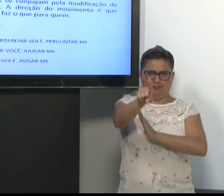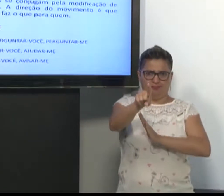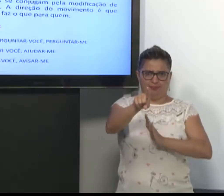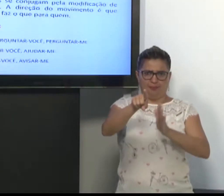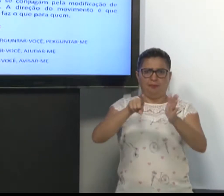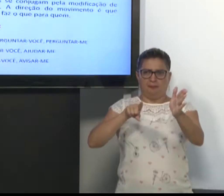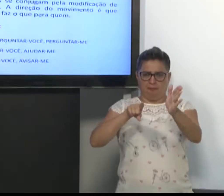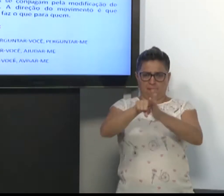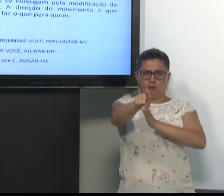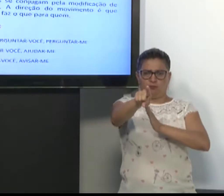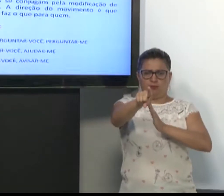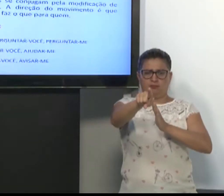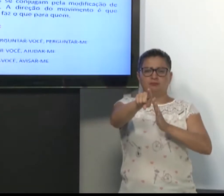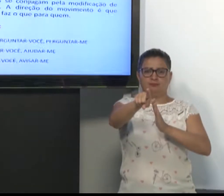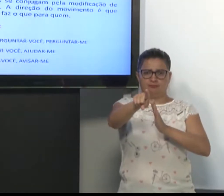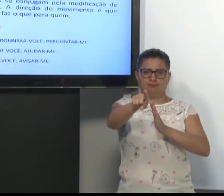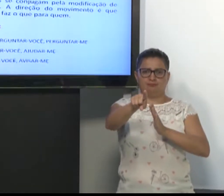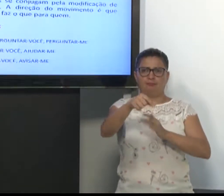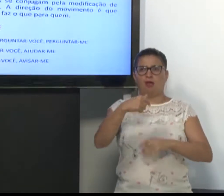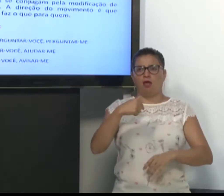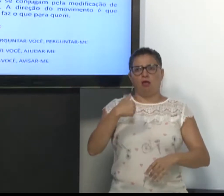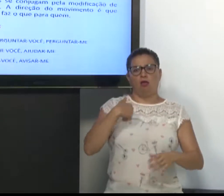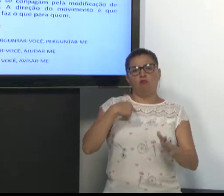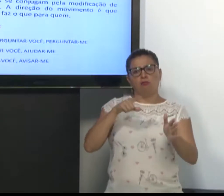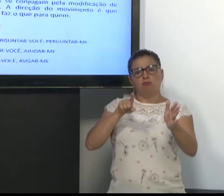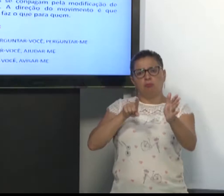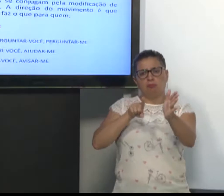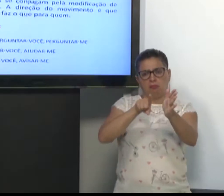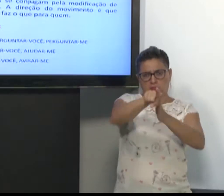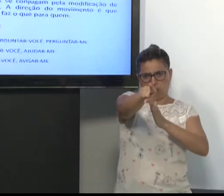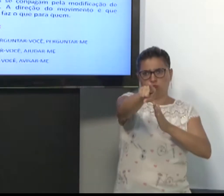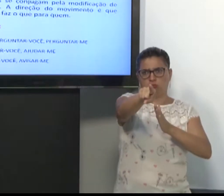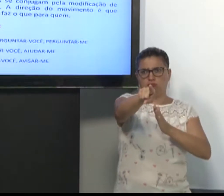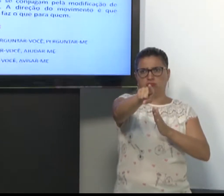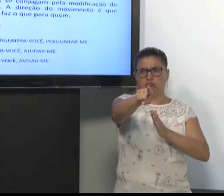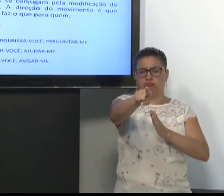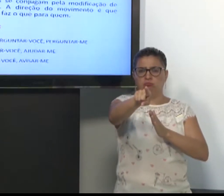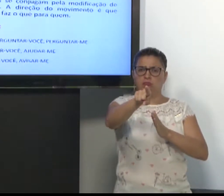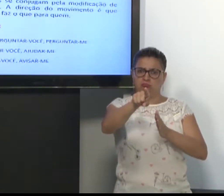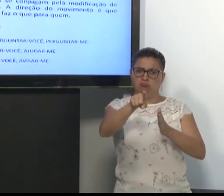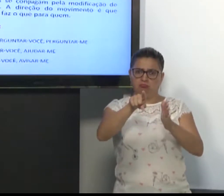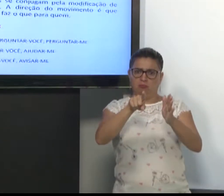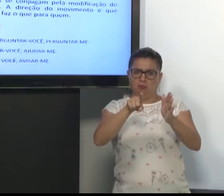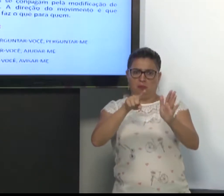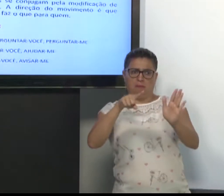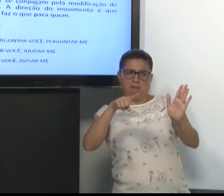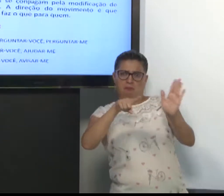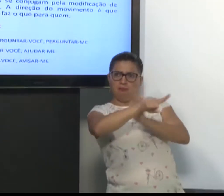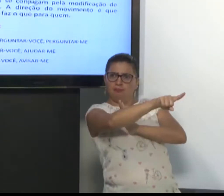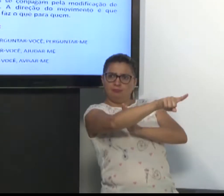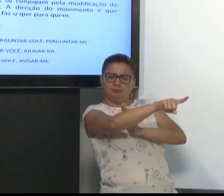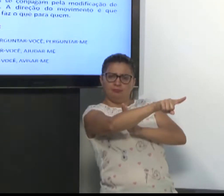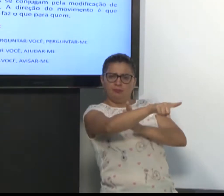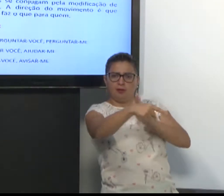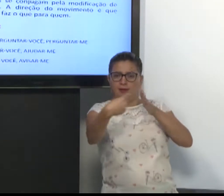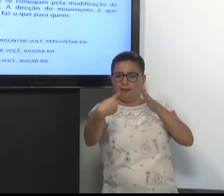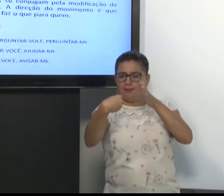Exemplo do verbo perguntar. Eu te pergunto. Eu pergunto a você,